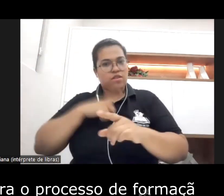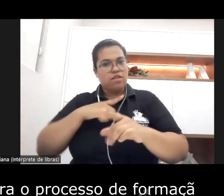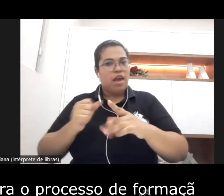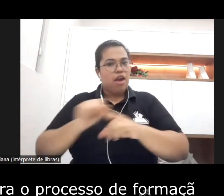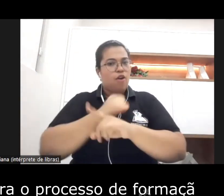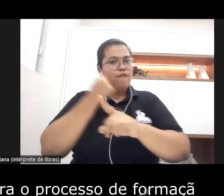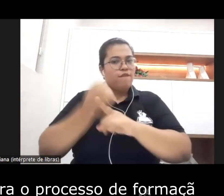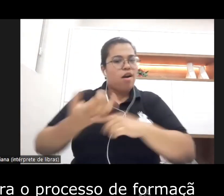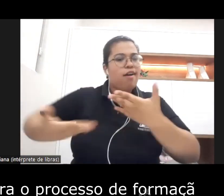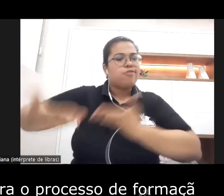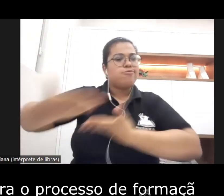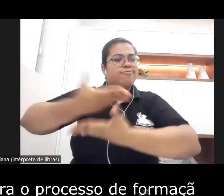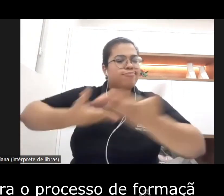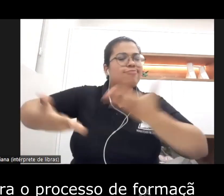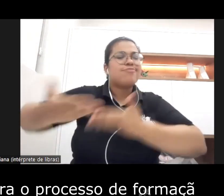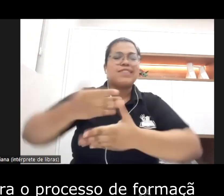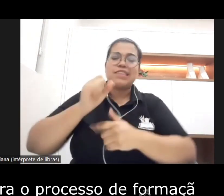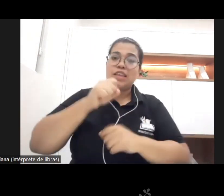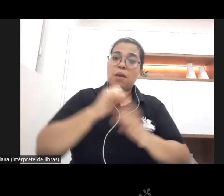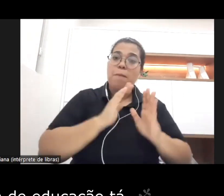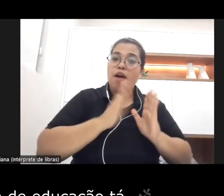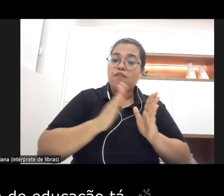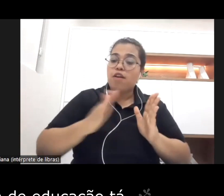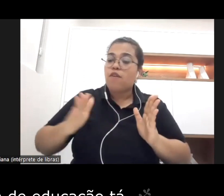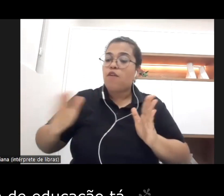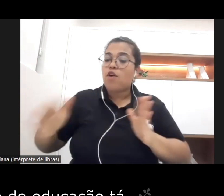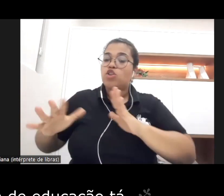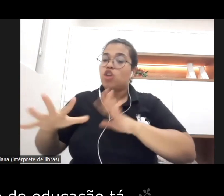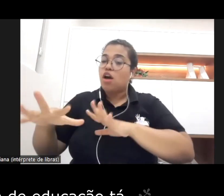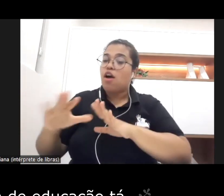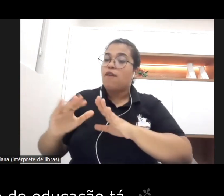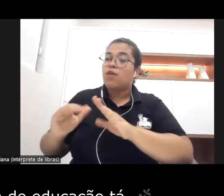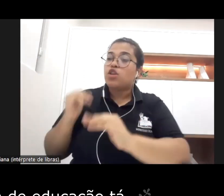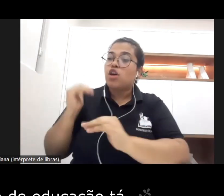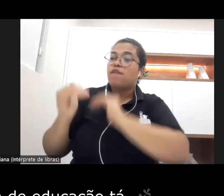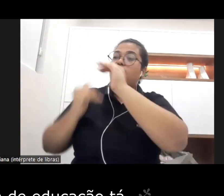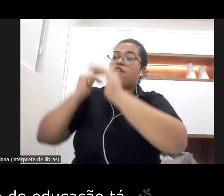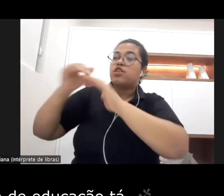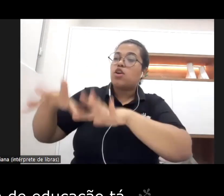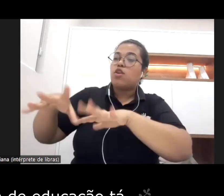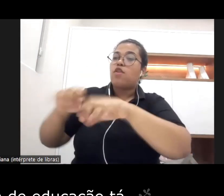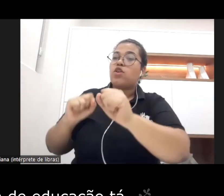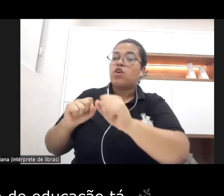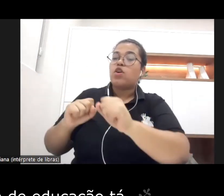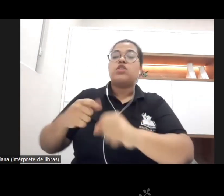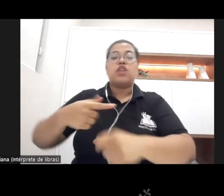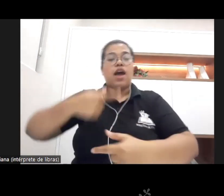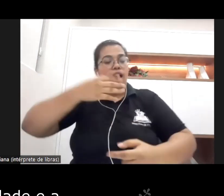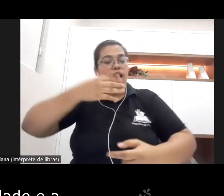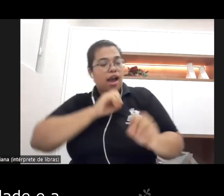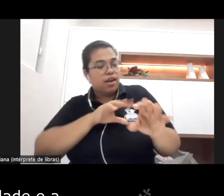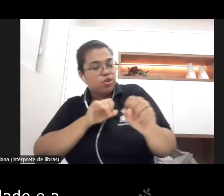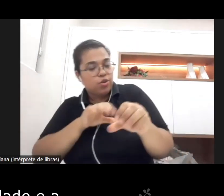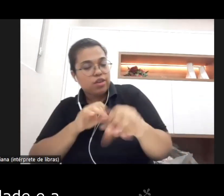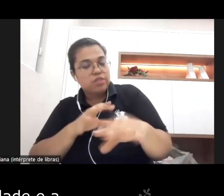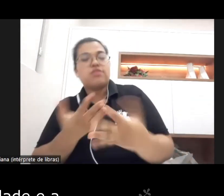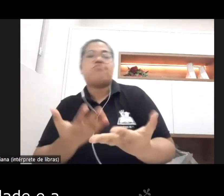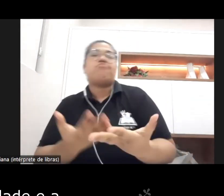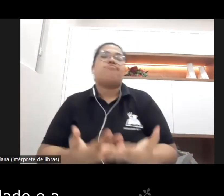referência para o processo de formação e gestão da política de educação a